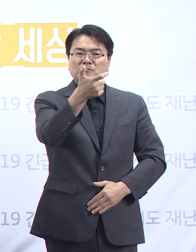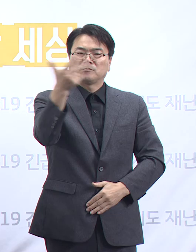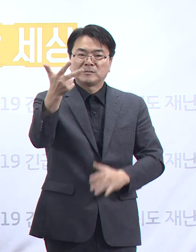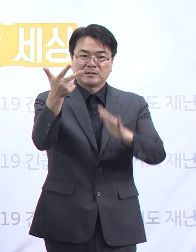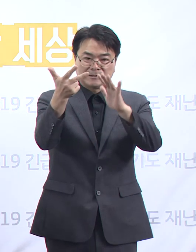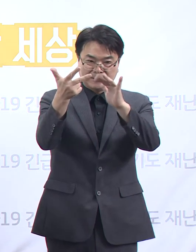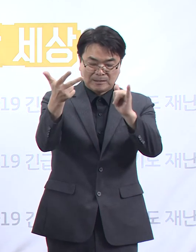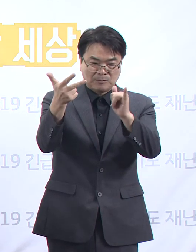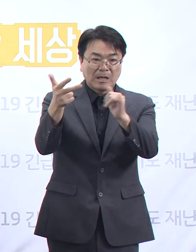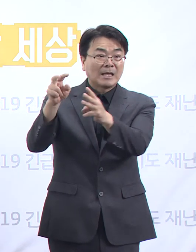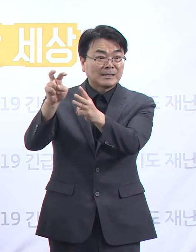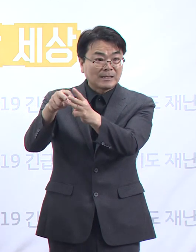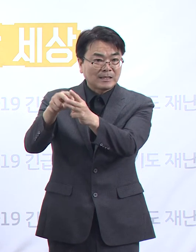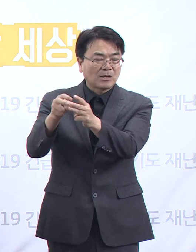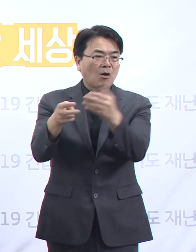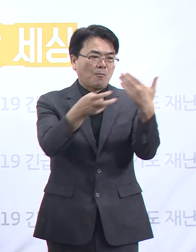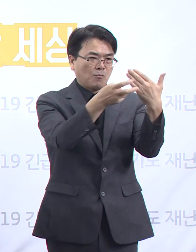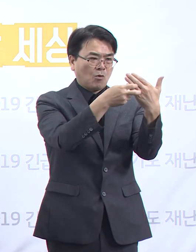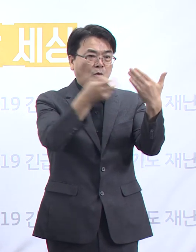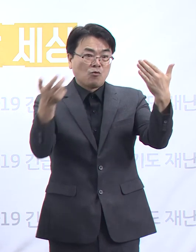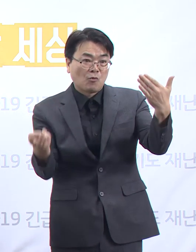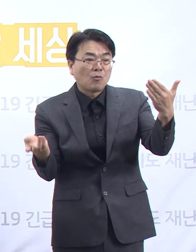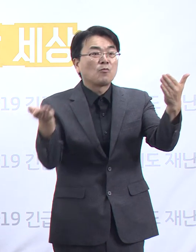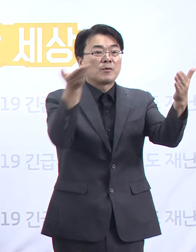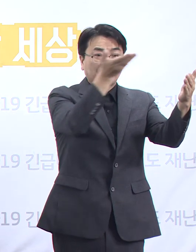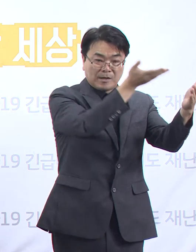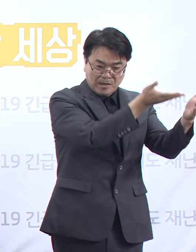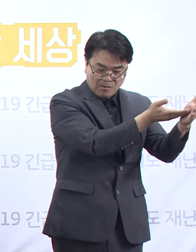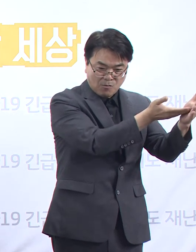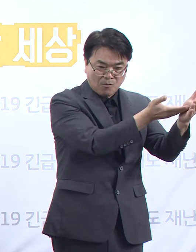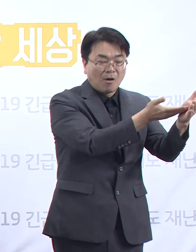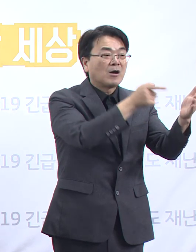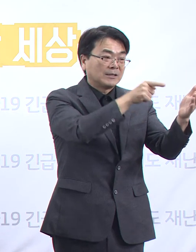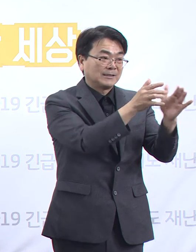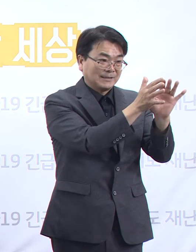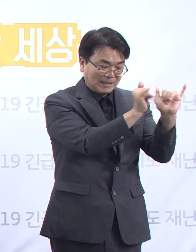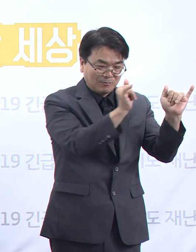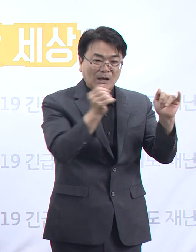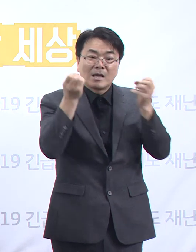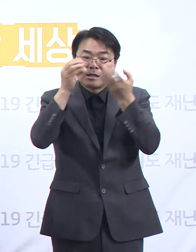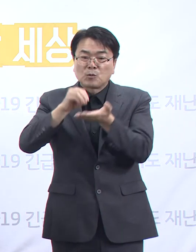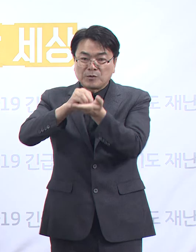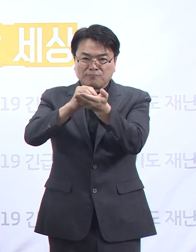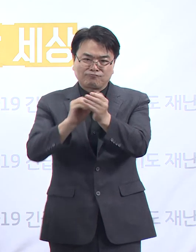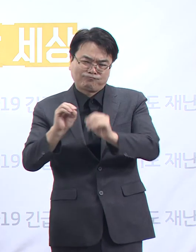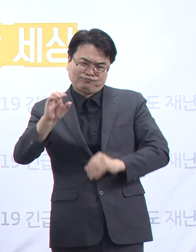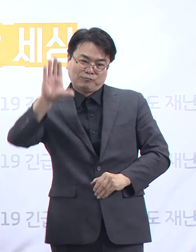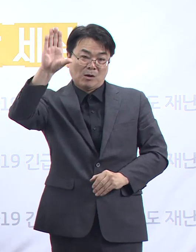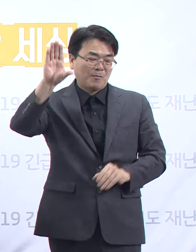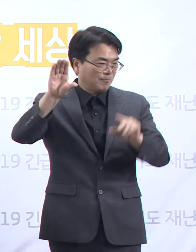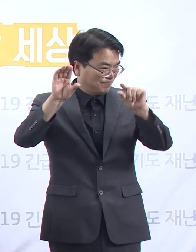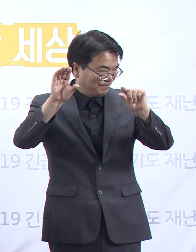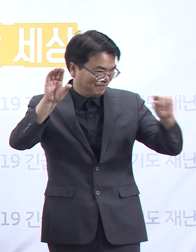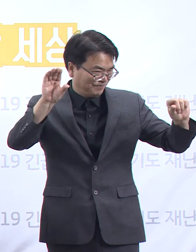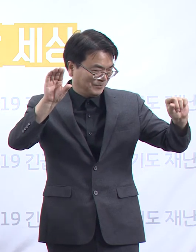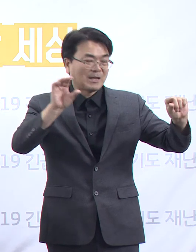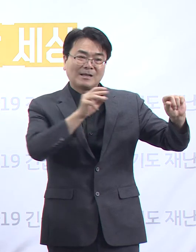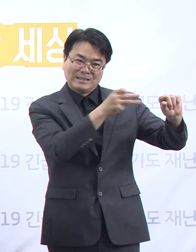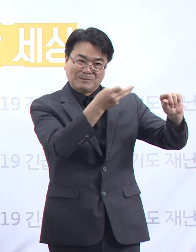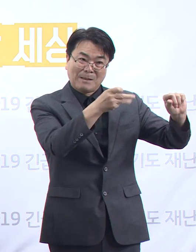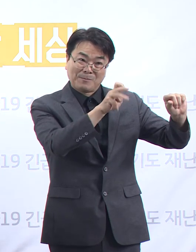병원으로 전원했고, 이는 같은 기간 입소자 숫자 대비 약 14.3% 정도의 비율이었습니다.